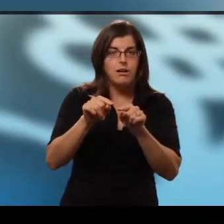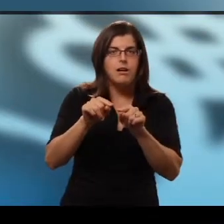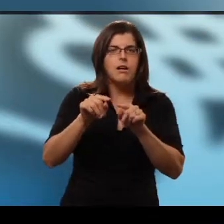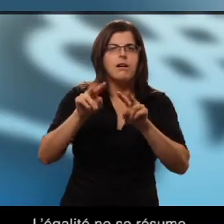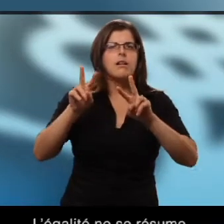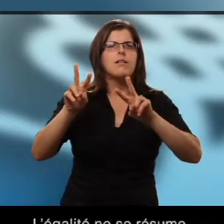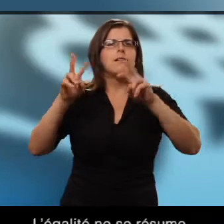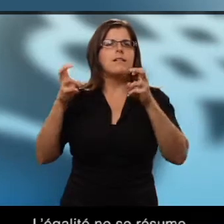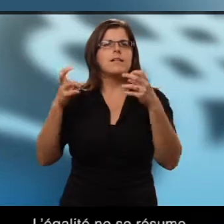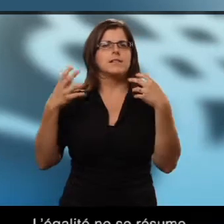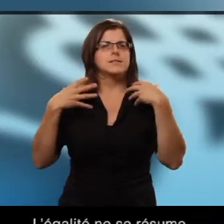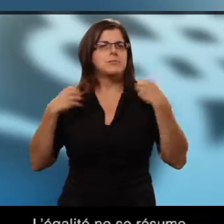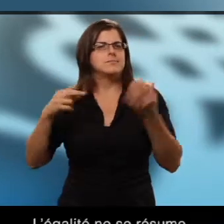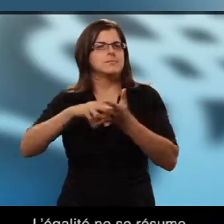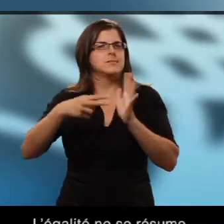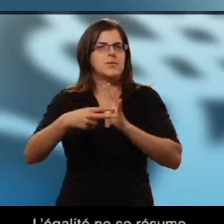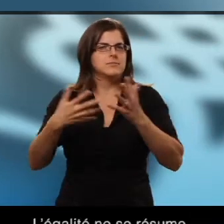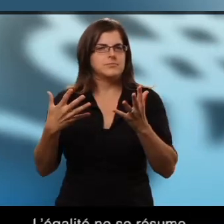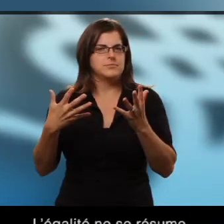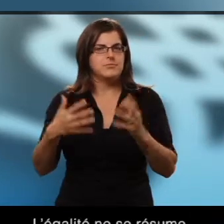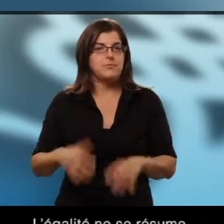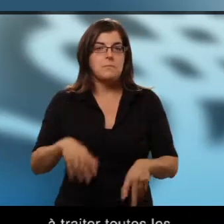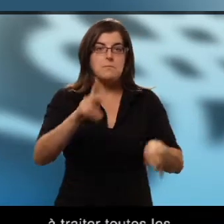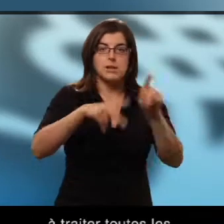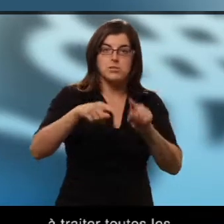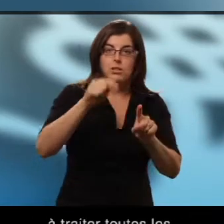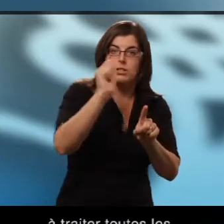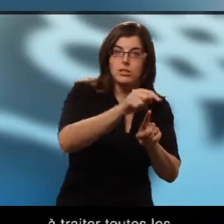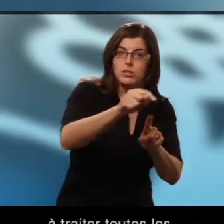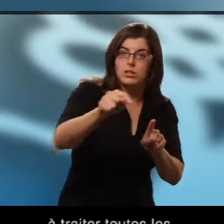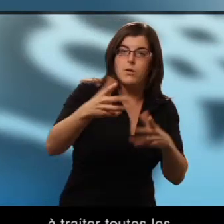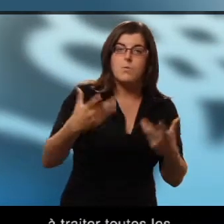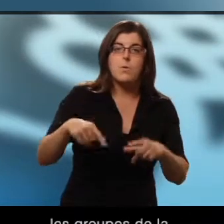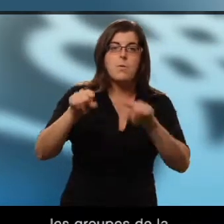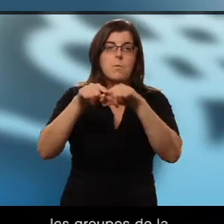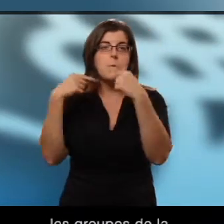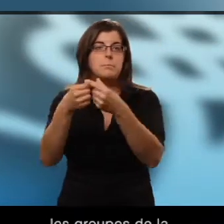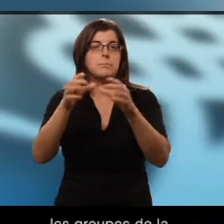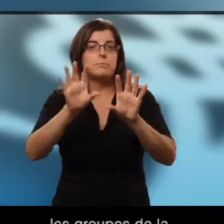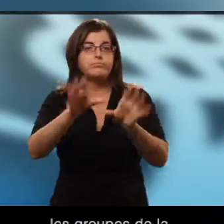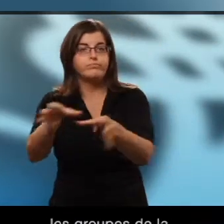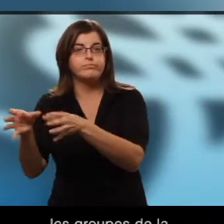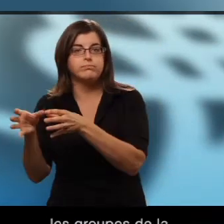L'égalité ne se résume pas nécessairement à traiter toutes les personnes ou tous les groupes de la même façon,